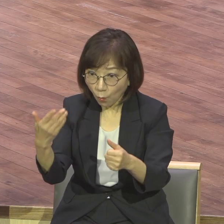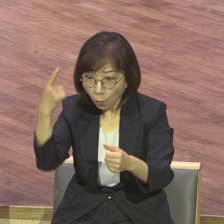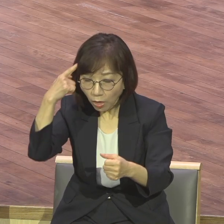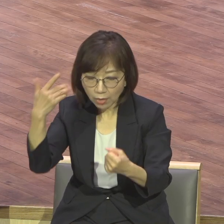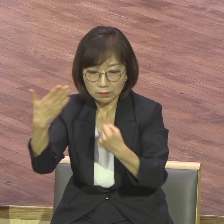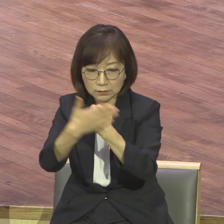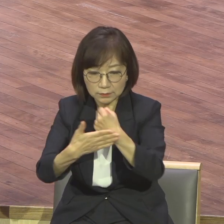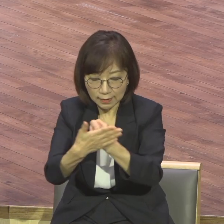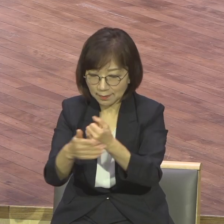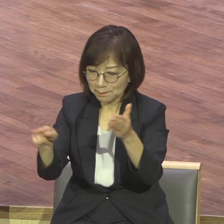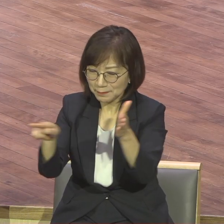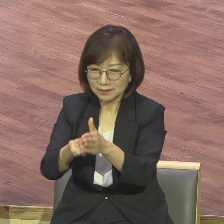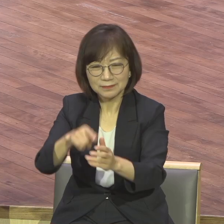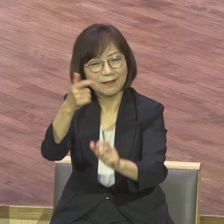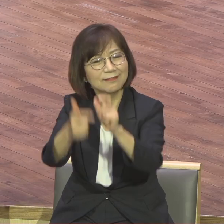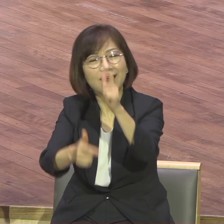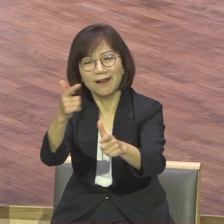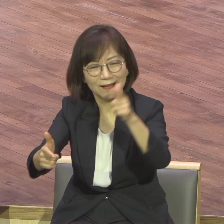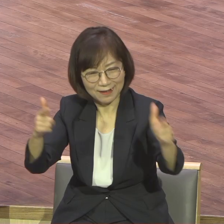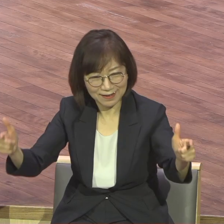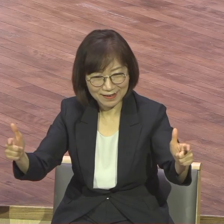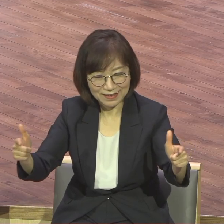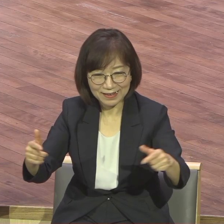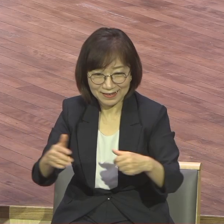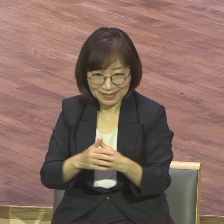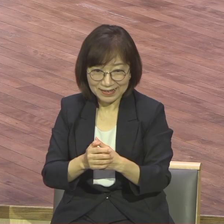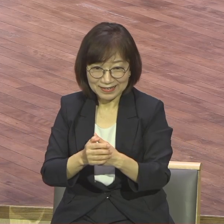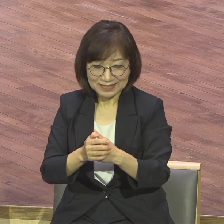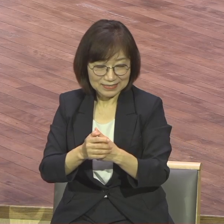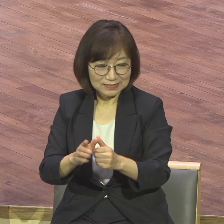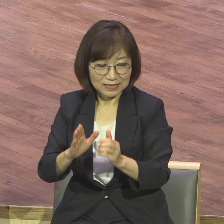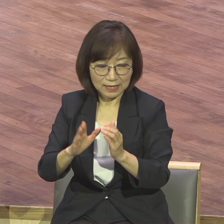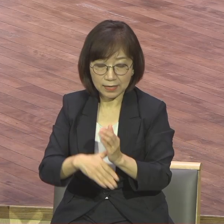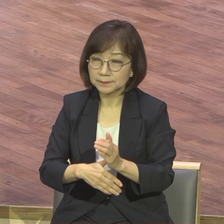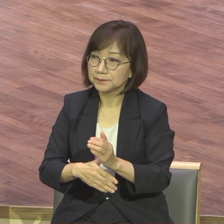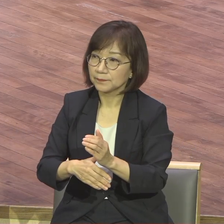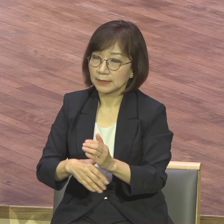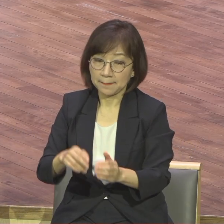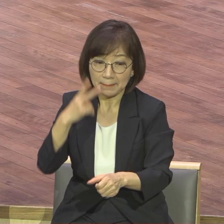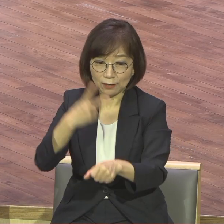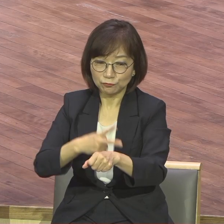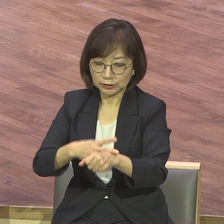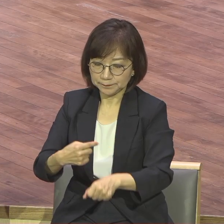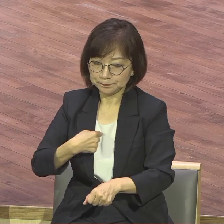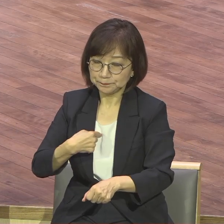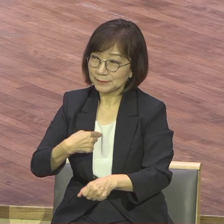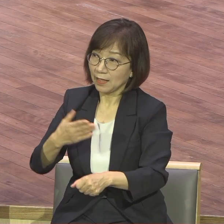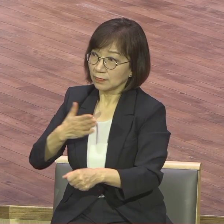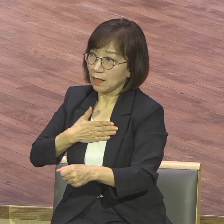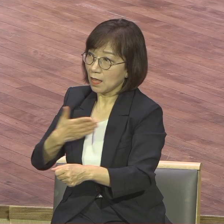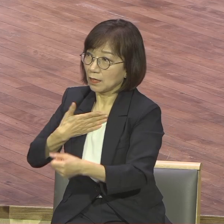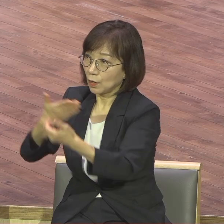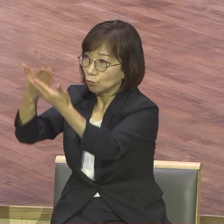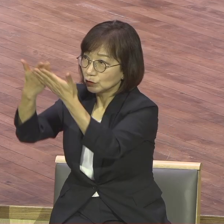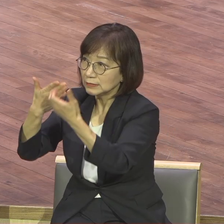불량대로 하는 것이다 바울은 우선적으로 내게 주신 은혜로 내게 주신 은혜로 라는